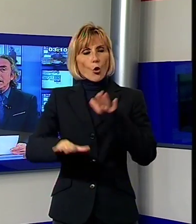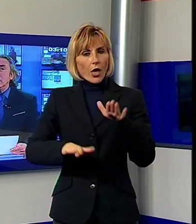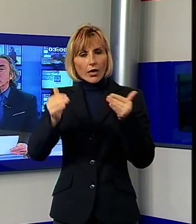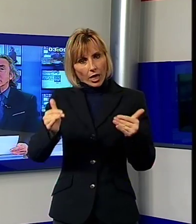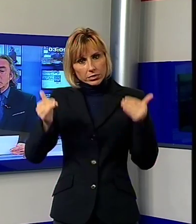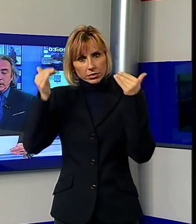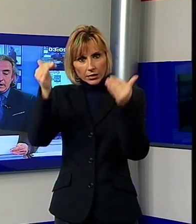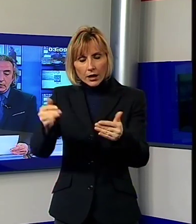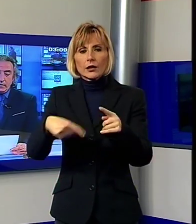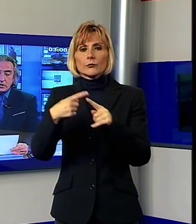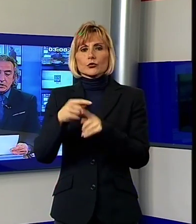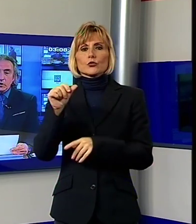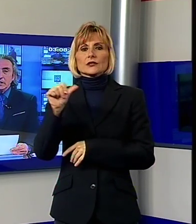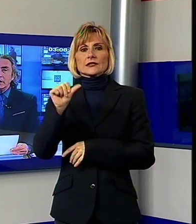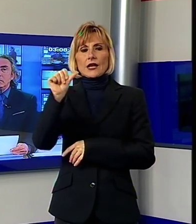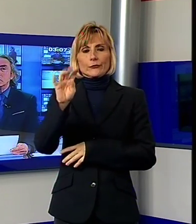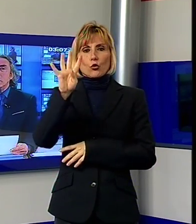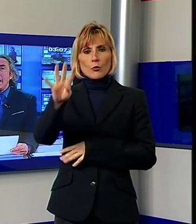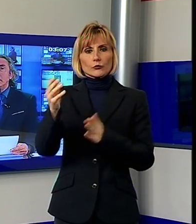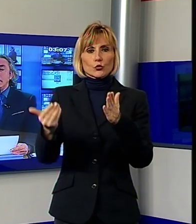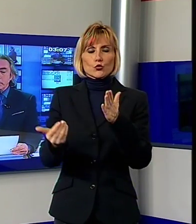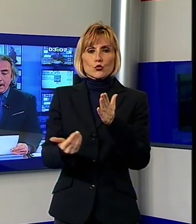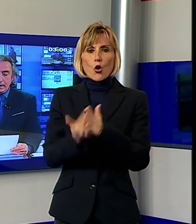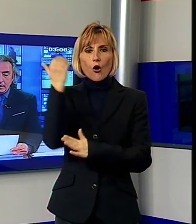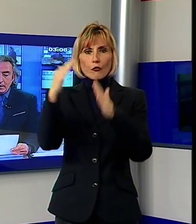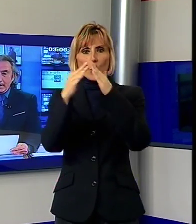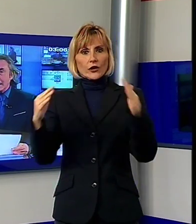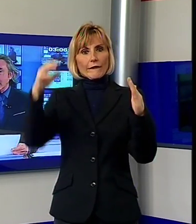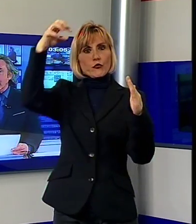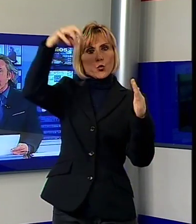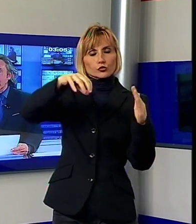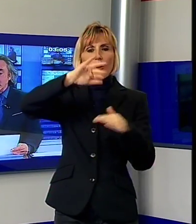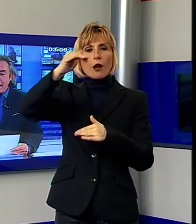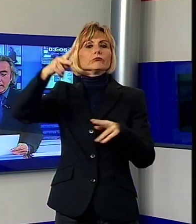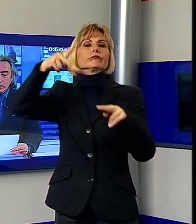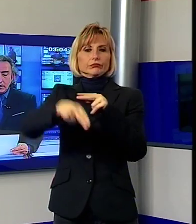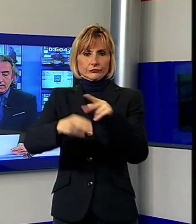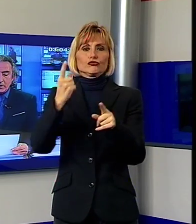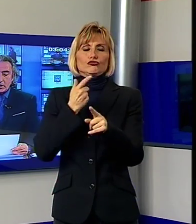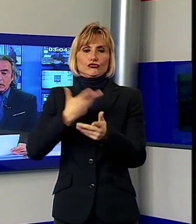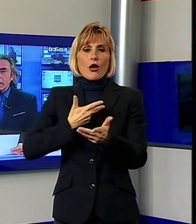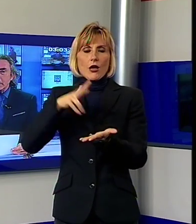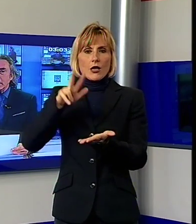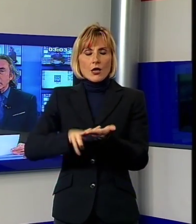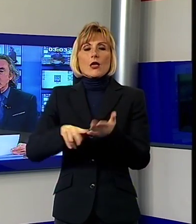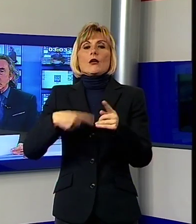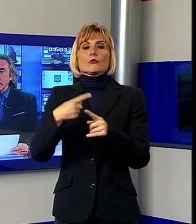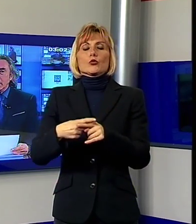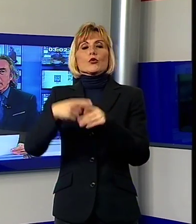'inaugurazione della nuova gestione del rifugio Alpiapuane, grazie alla neve artificiale, inoltre invece regolarmente in funzione l